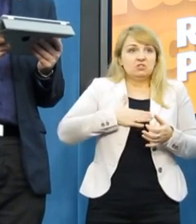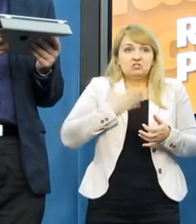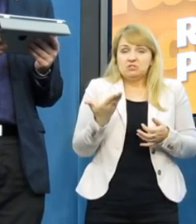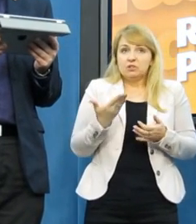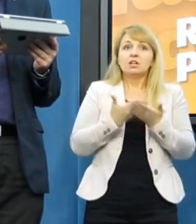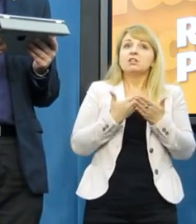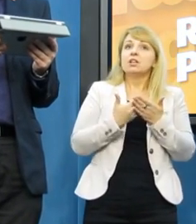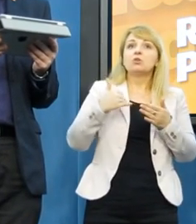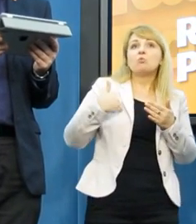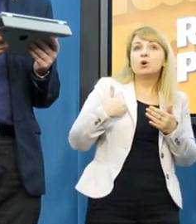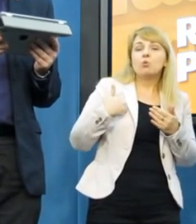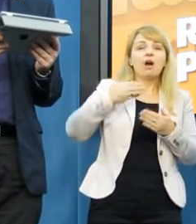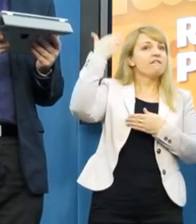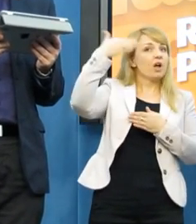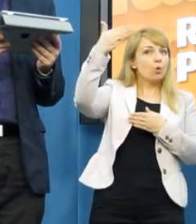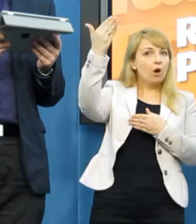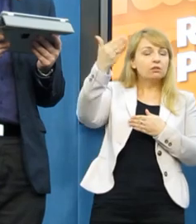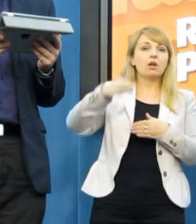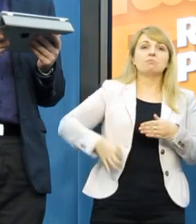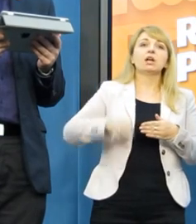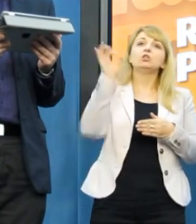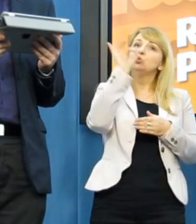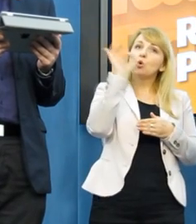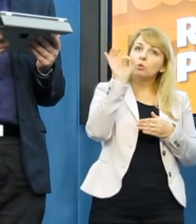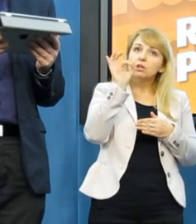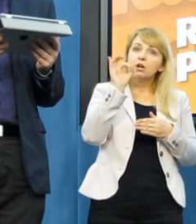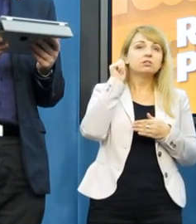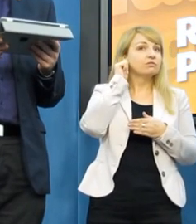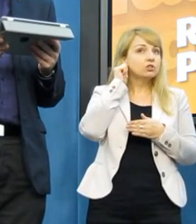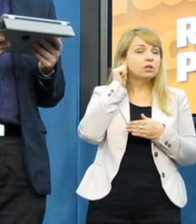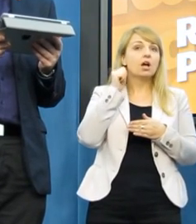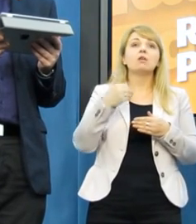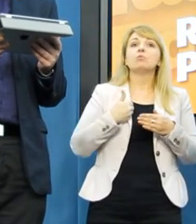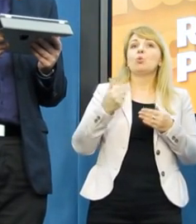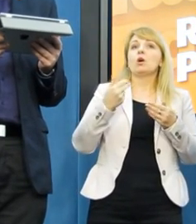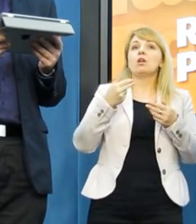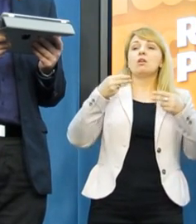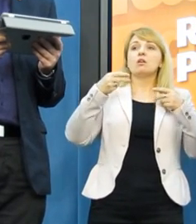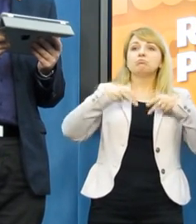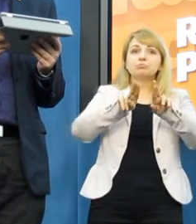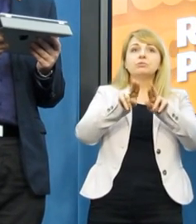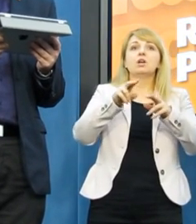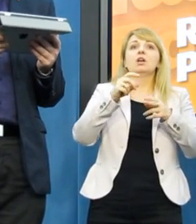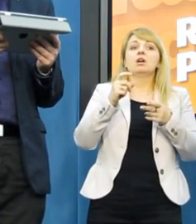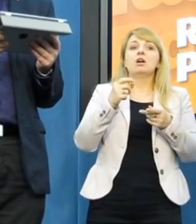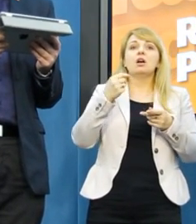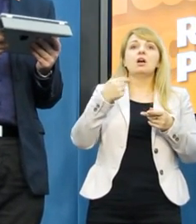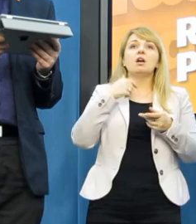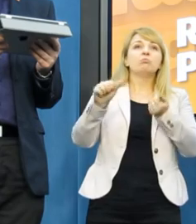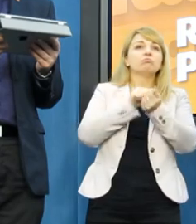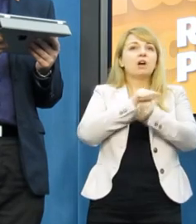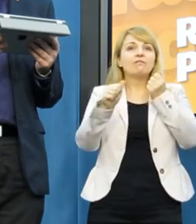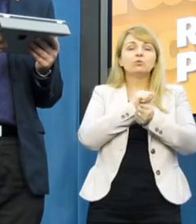prof. Magdaleny Środy. Grupa ekstremistów, nacjonalistów wdarła się na teren Uniwersytetu Warszawskiego i usiłowała